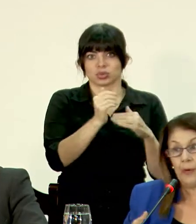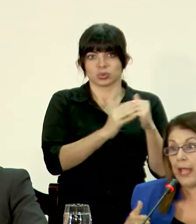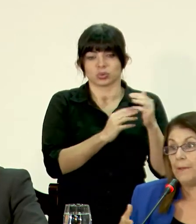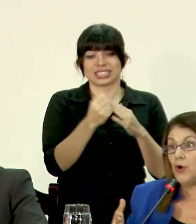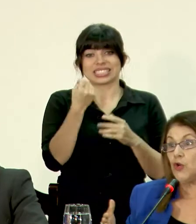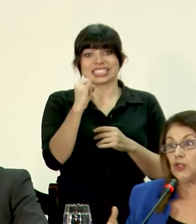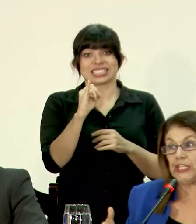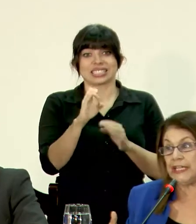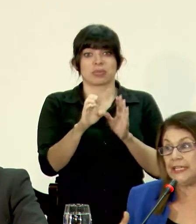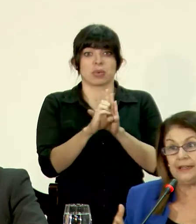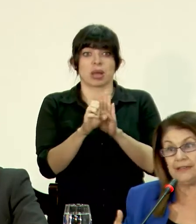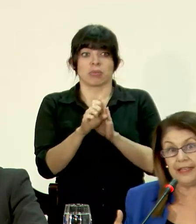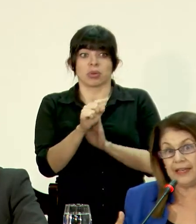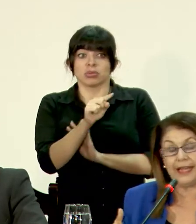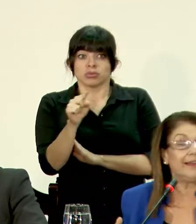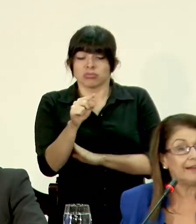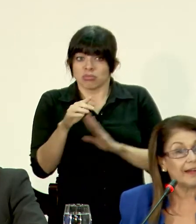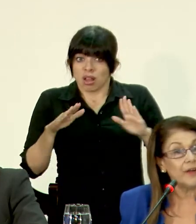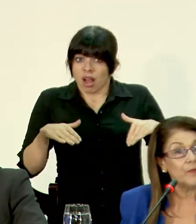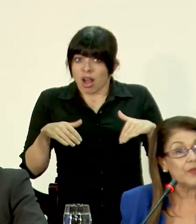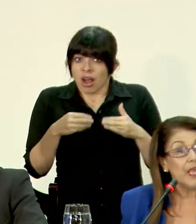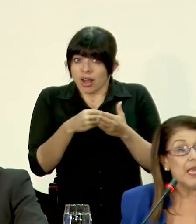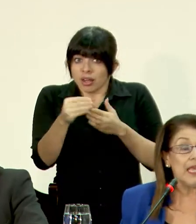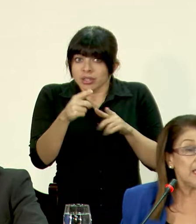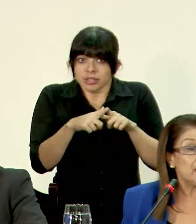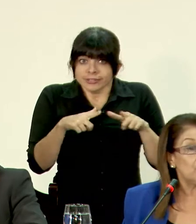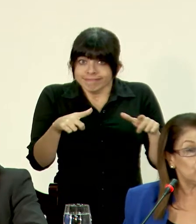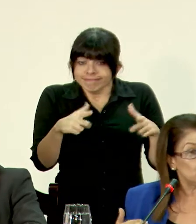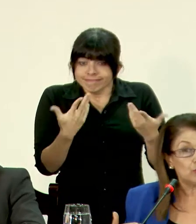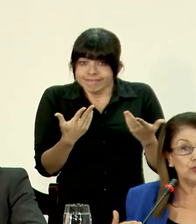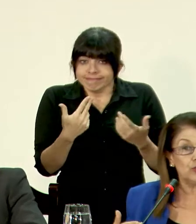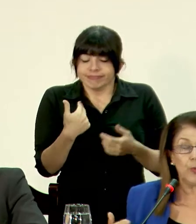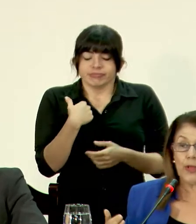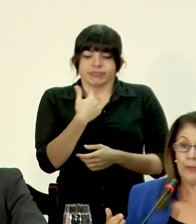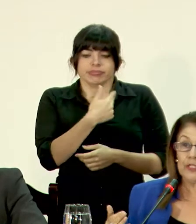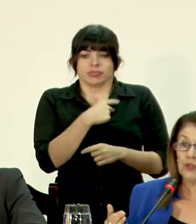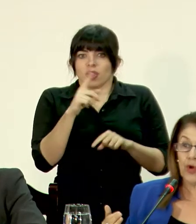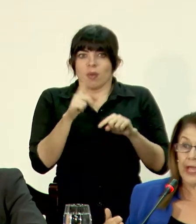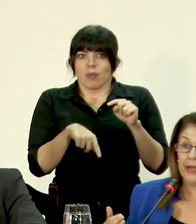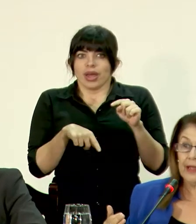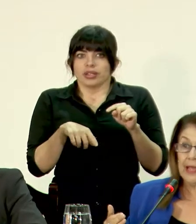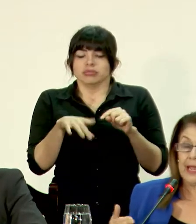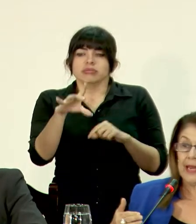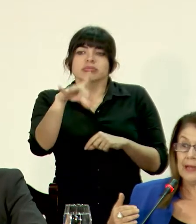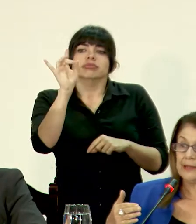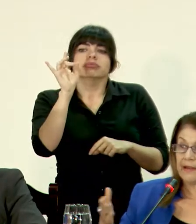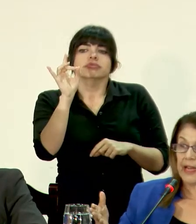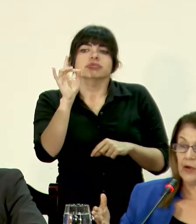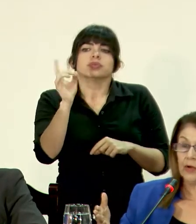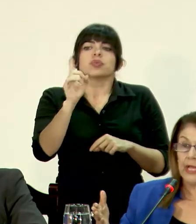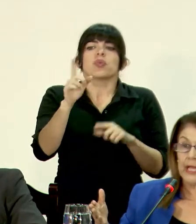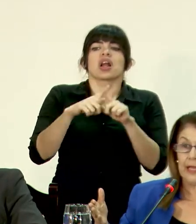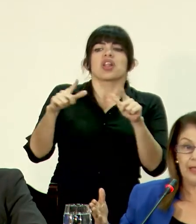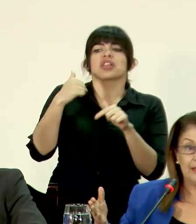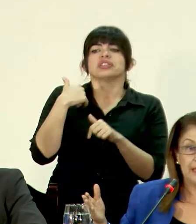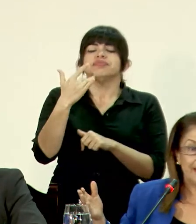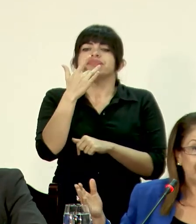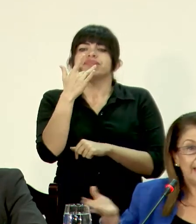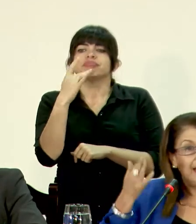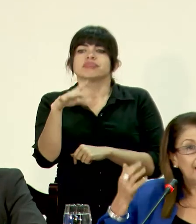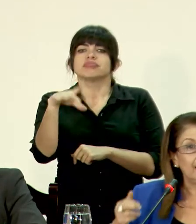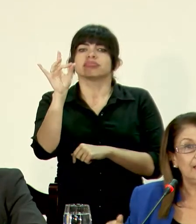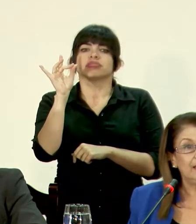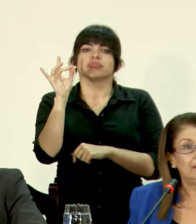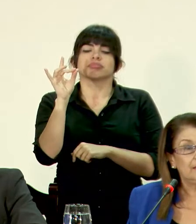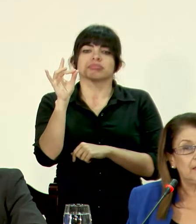Si usted, por ejemplo, no tiene ni siquiera el terreno. Y nosotros no podemos escoger el terreno de